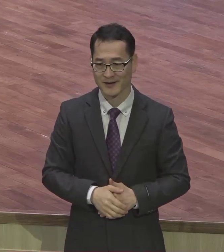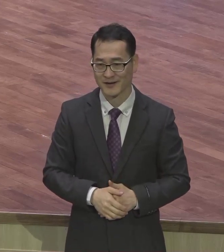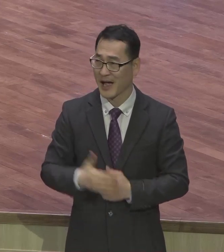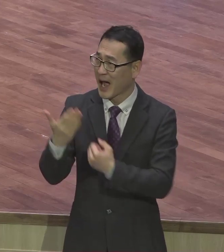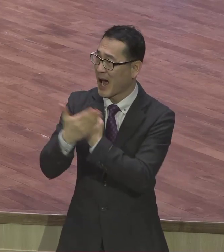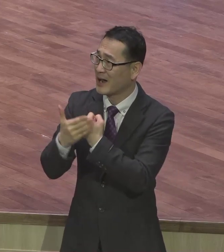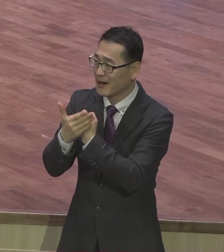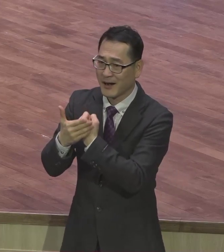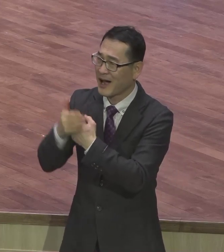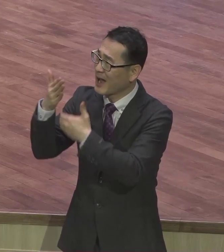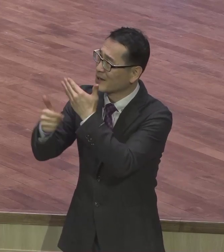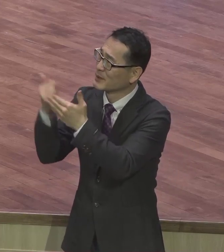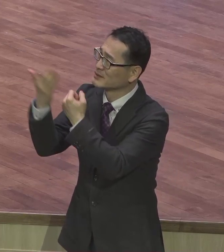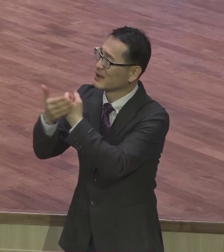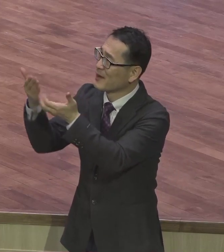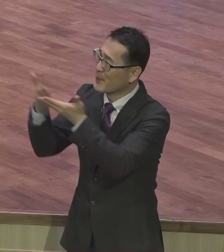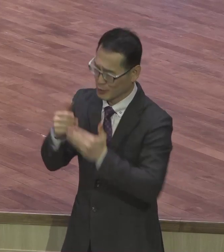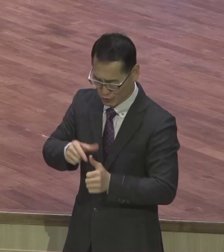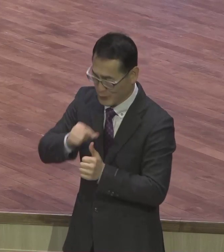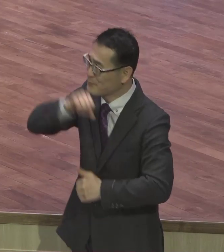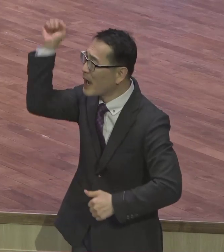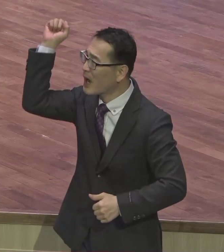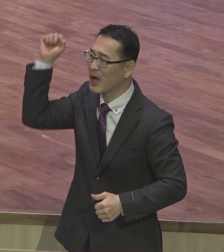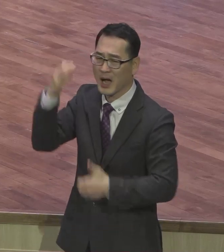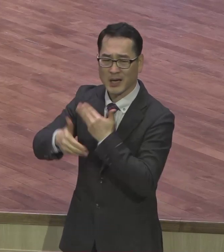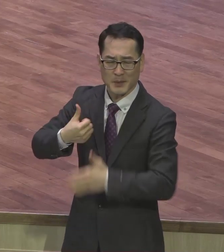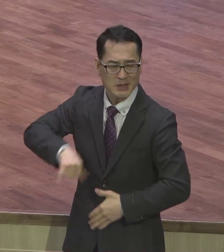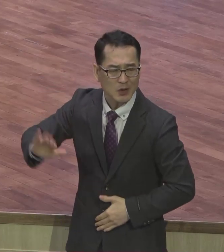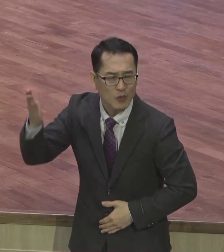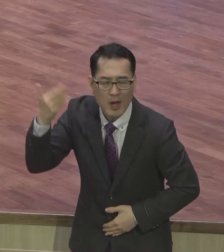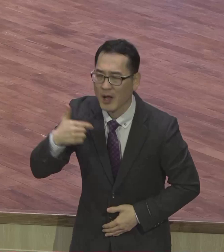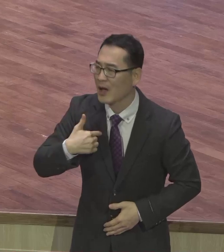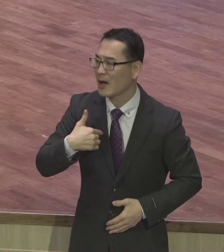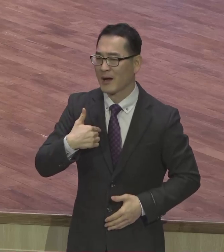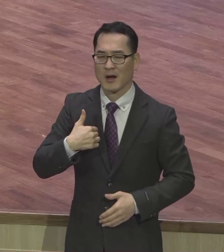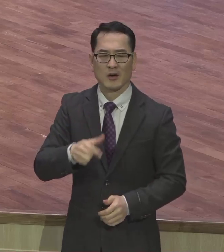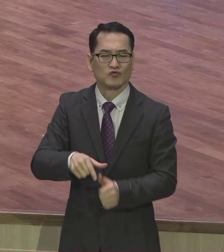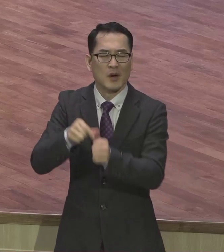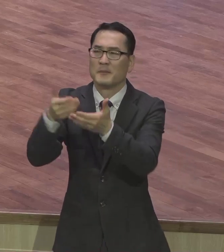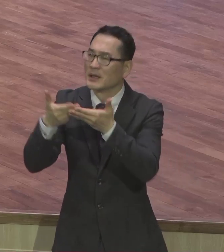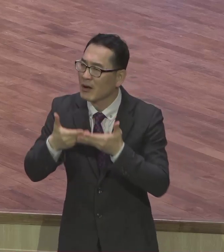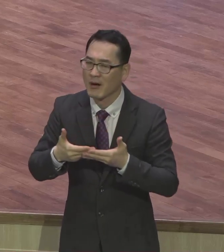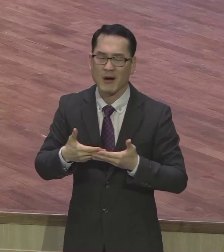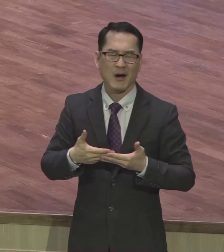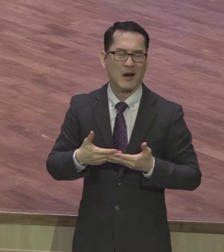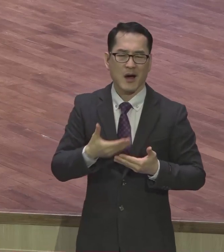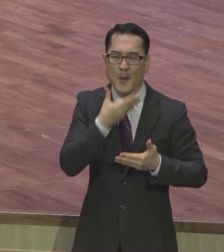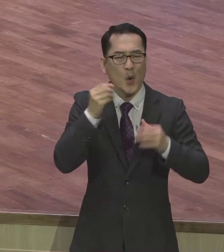이렇게 구원받고 하나님의 자녀가 되어 이 복음을 내가 누리며 증거할 수 있게 되는 거예요 이야 감사하구나